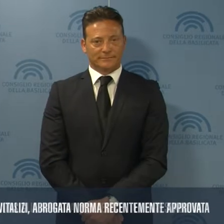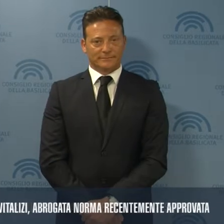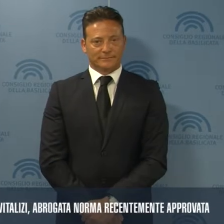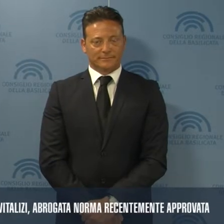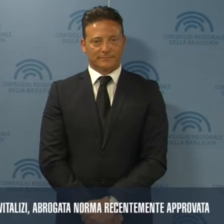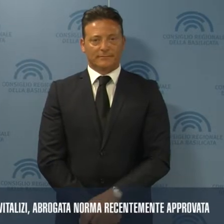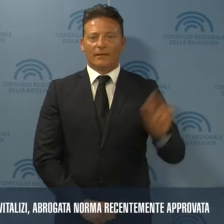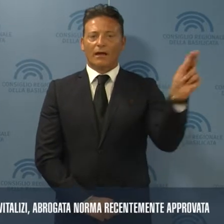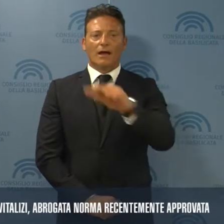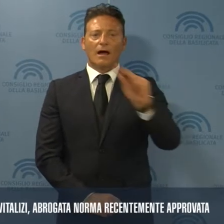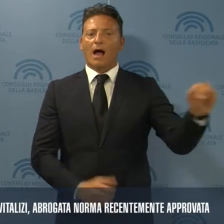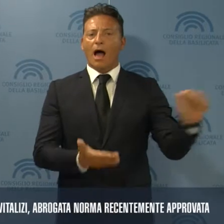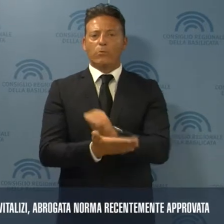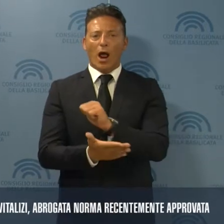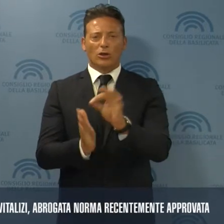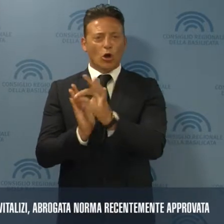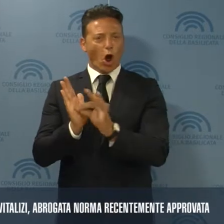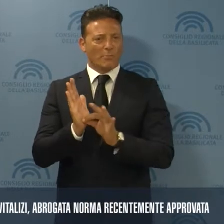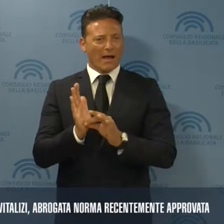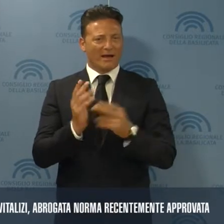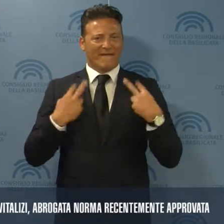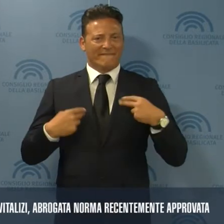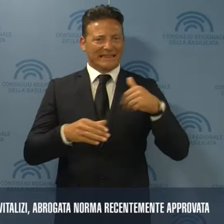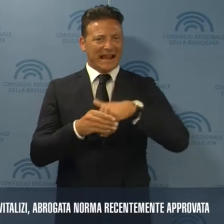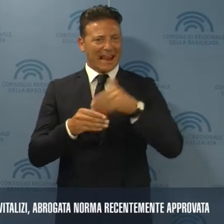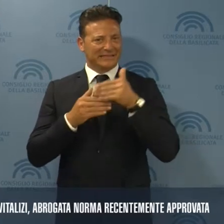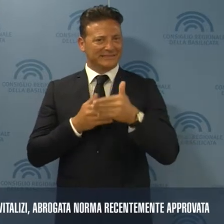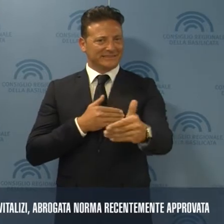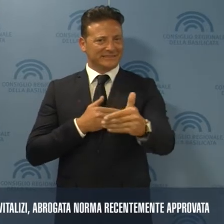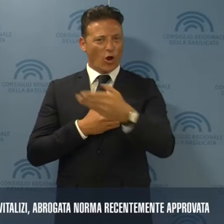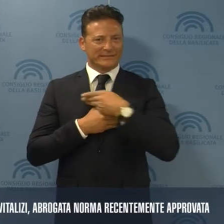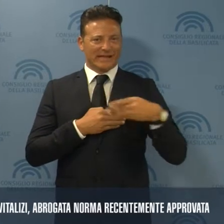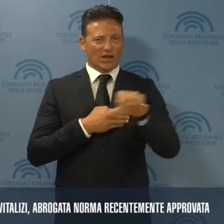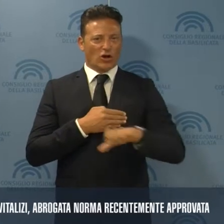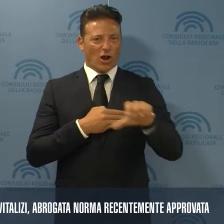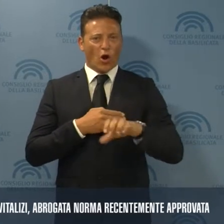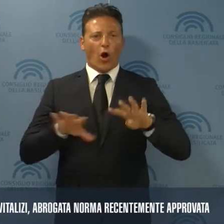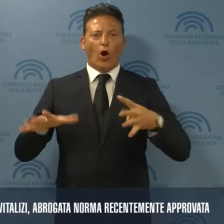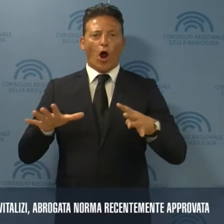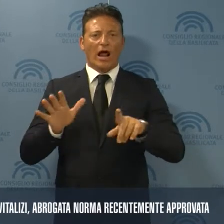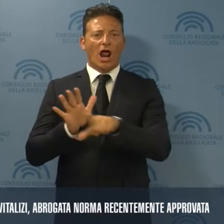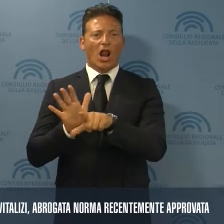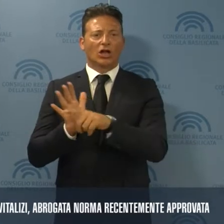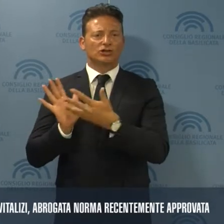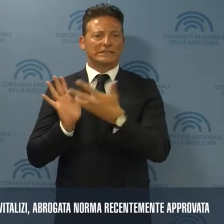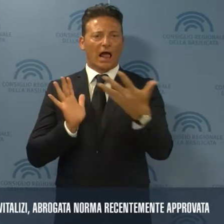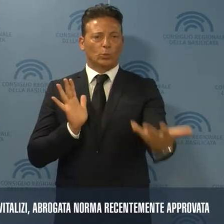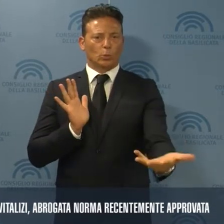Abrogata la norma sui vitalizi ai consiglieri regionali della nona legislatura.